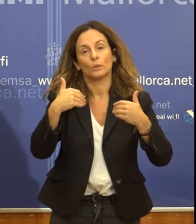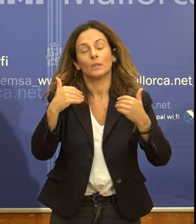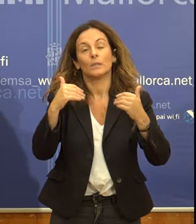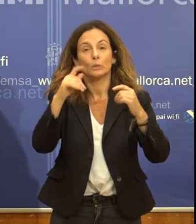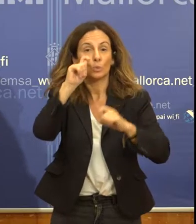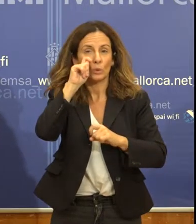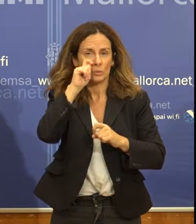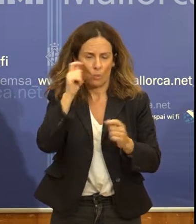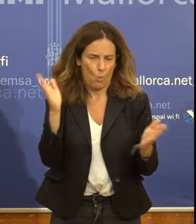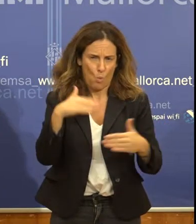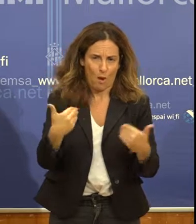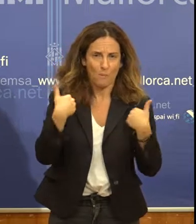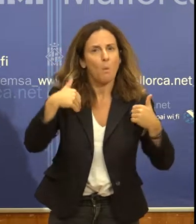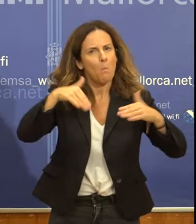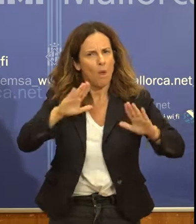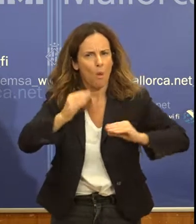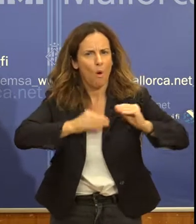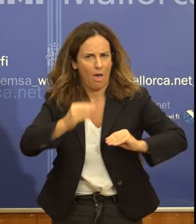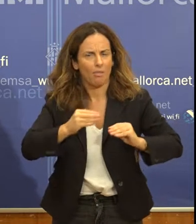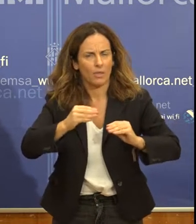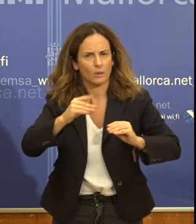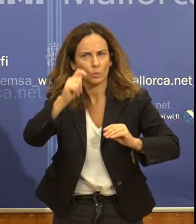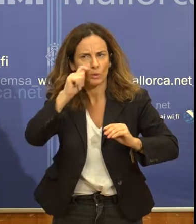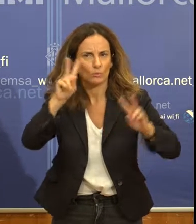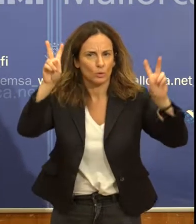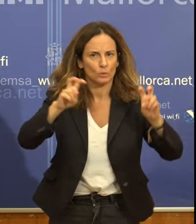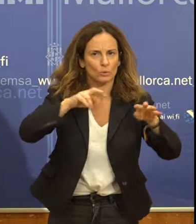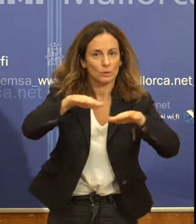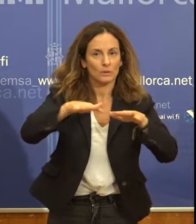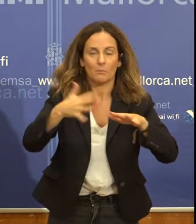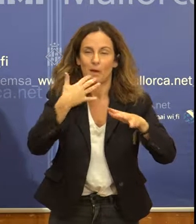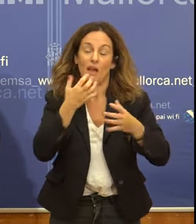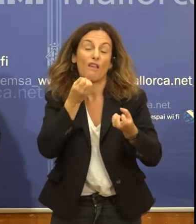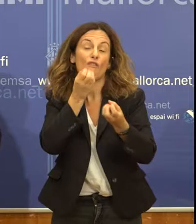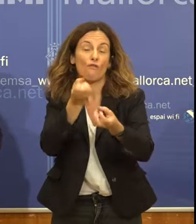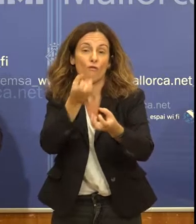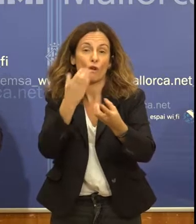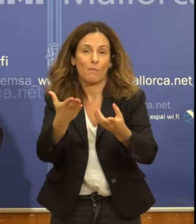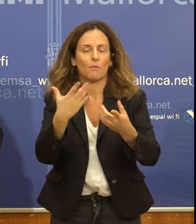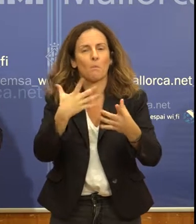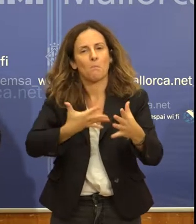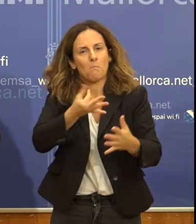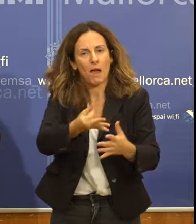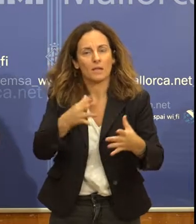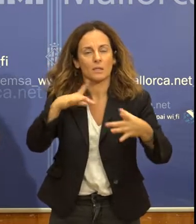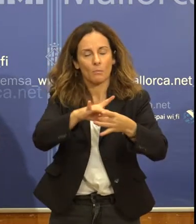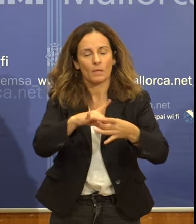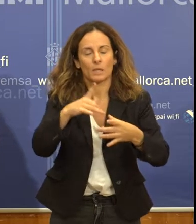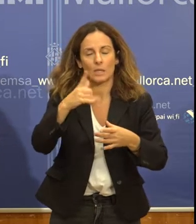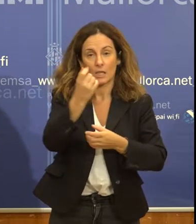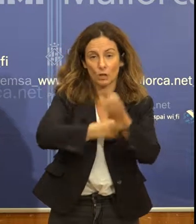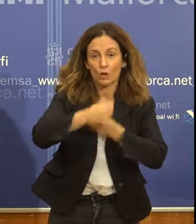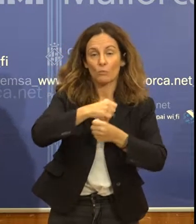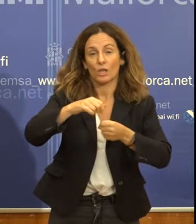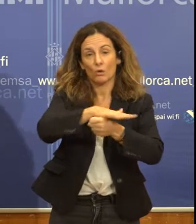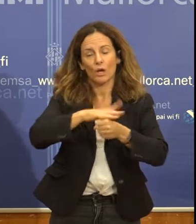vista de la informació turística, però també combinant aquesta competència amb el suport a la promoció econòmica i local, amb el suport a el